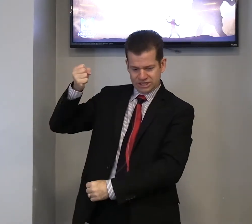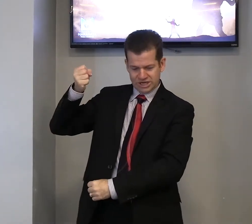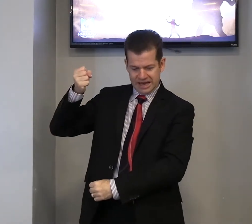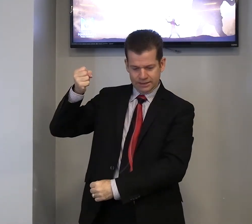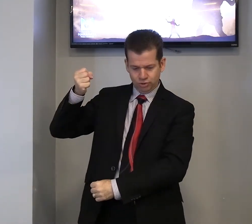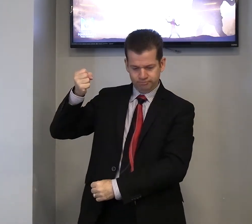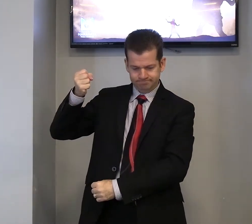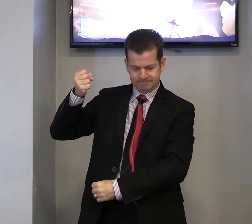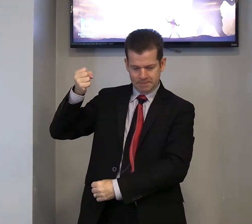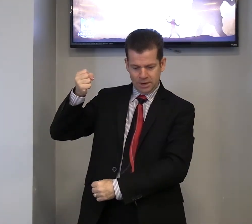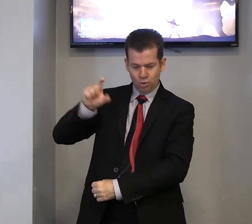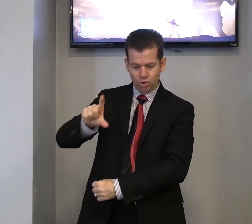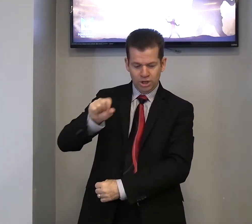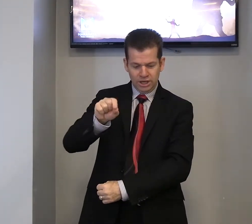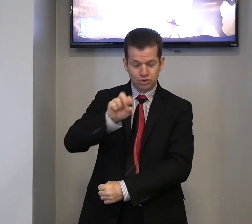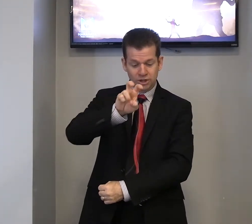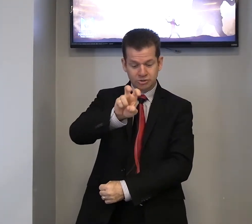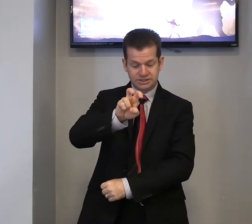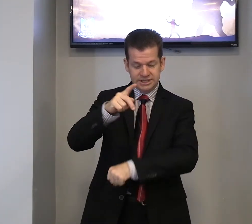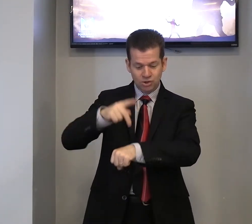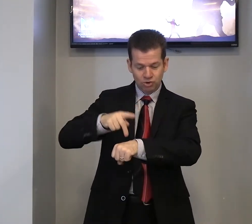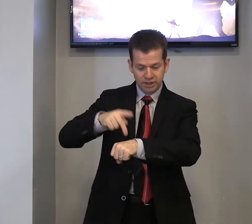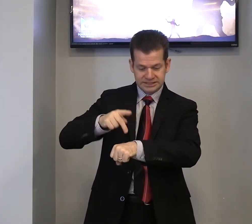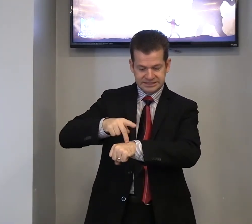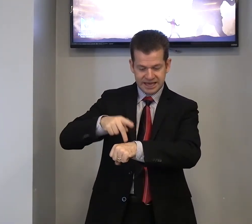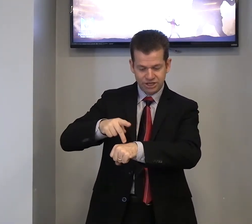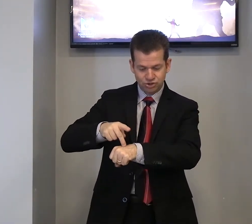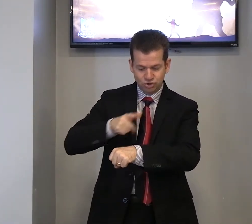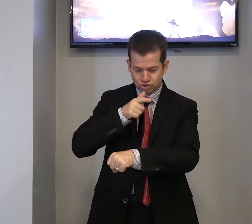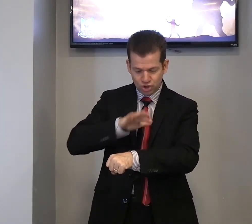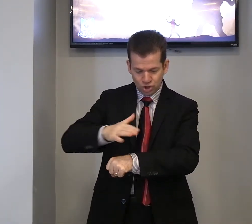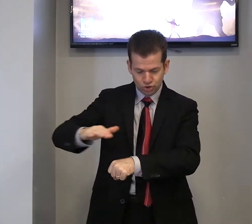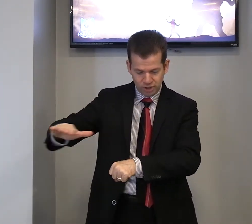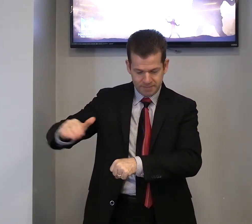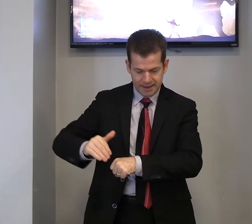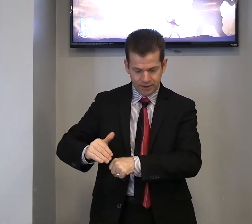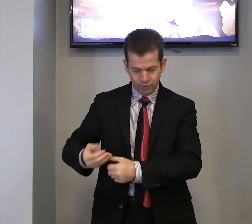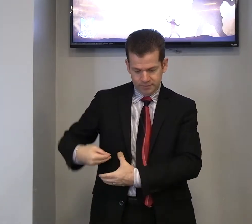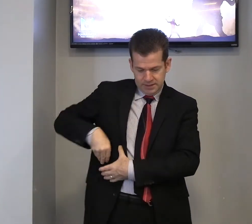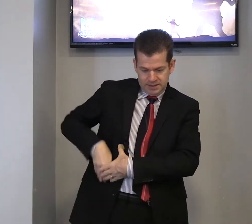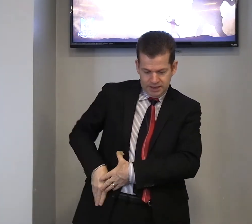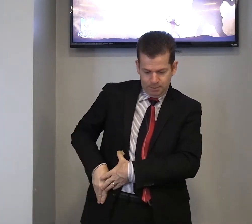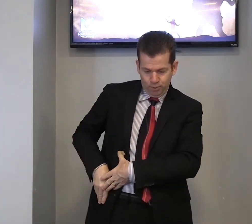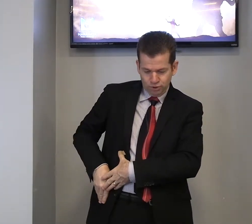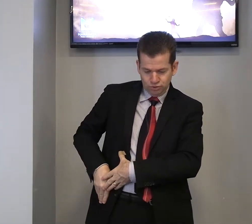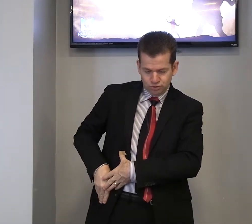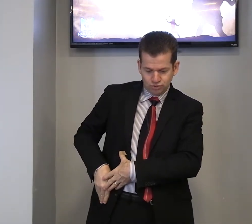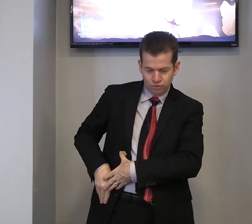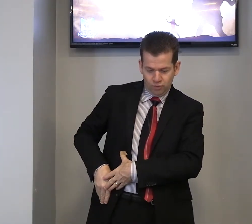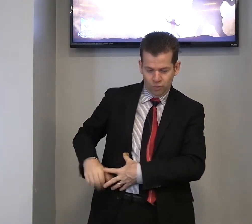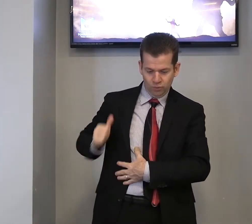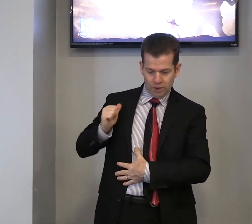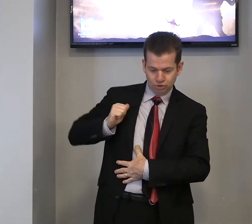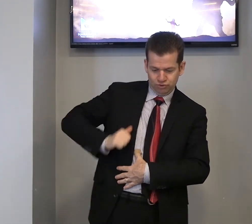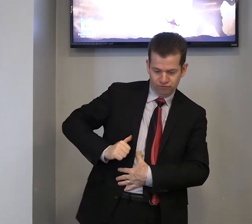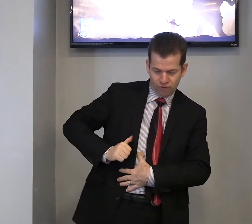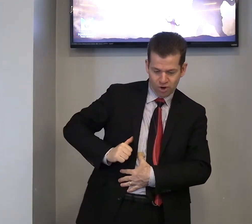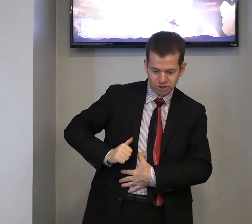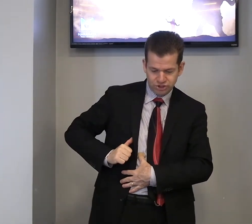cajado na mão, escolheu cinco seixos do ribeiro e botos no alforje